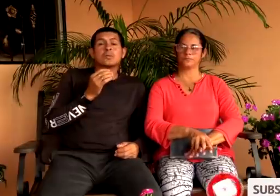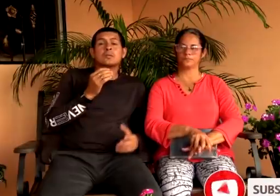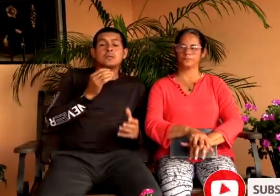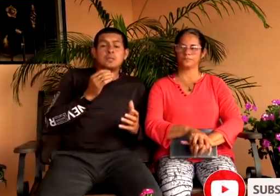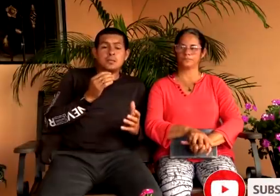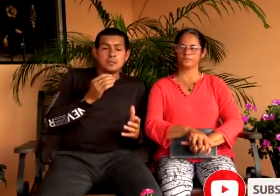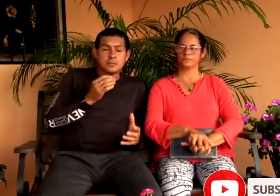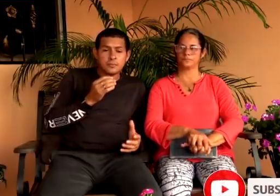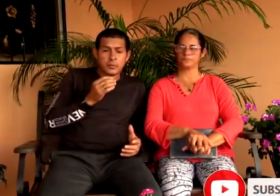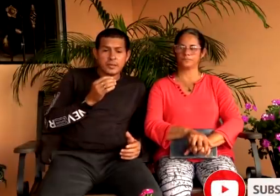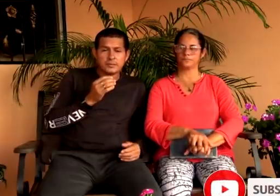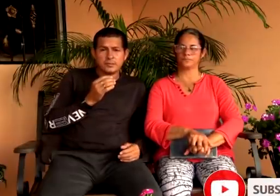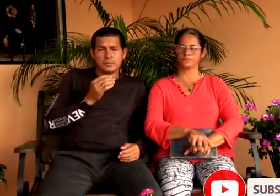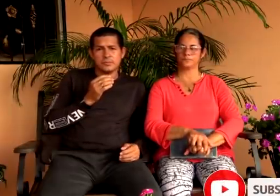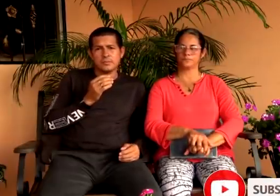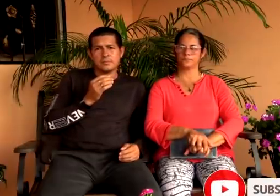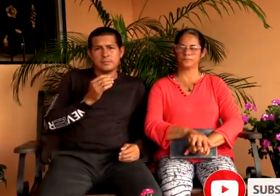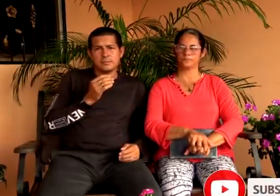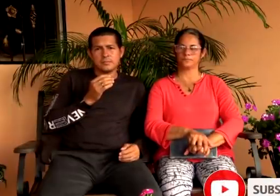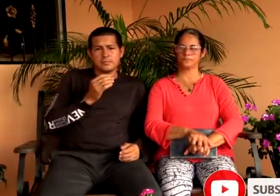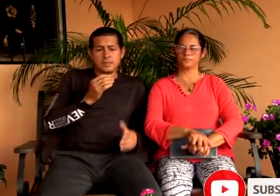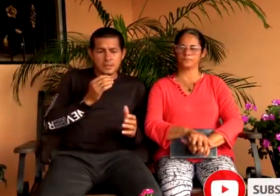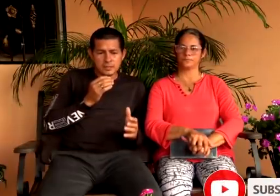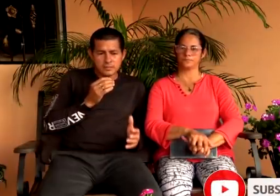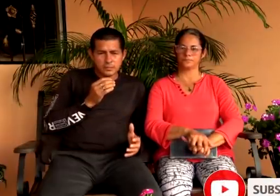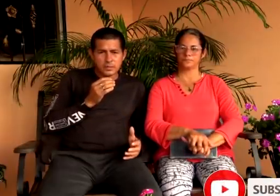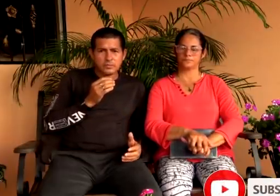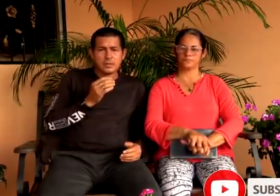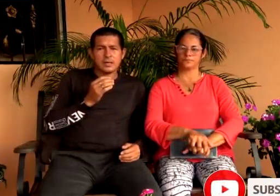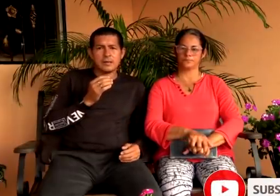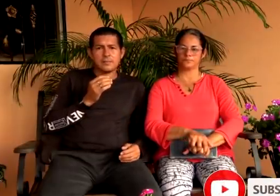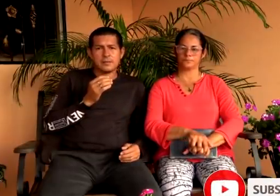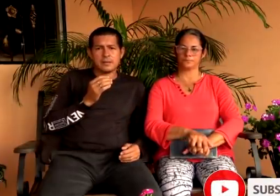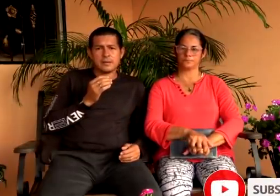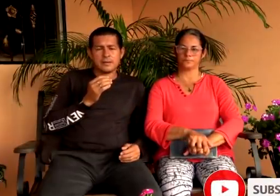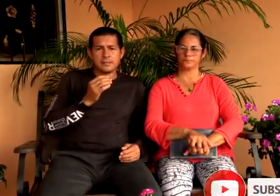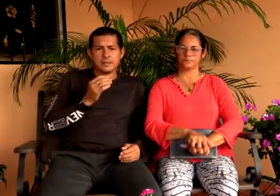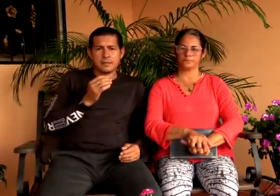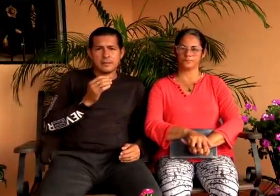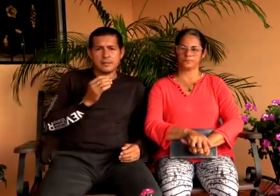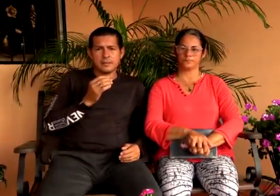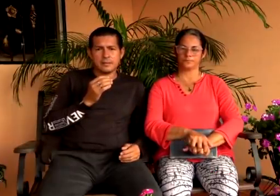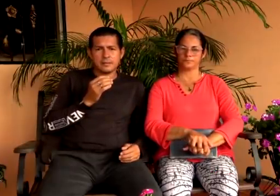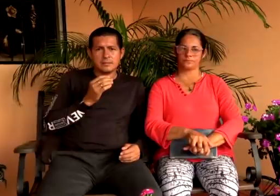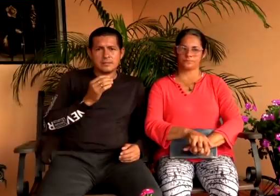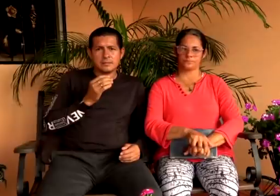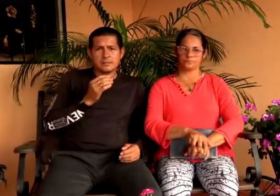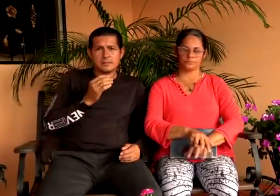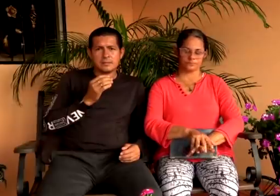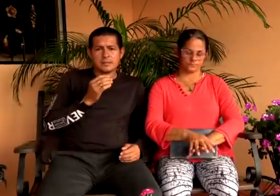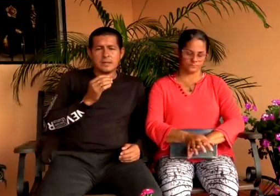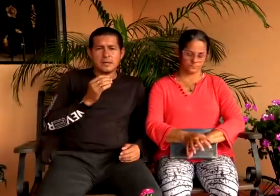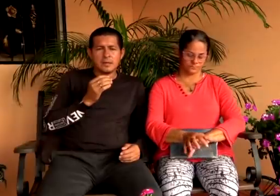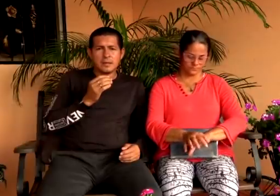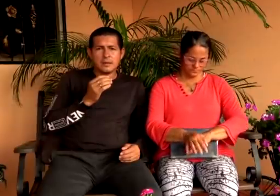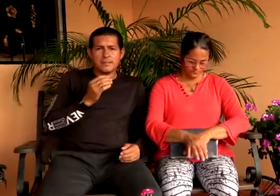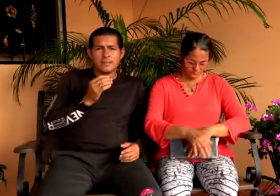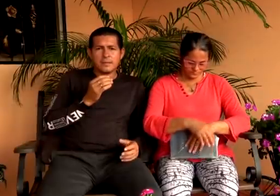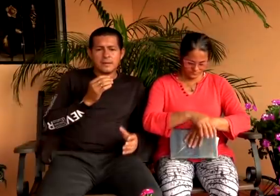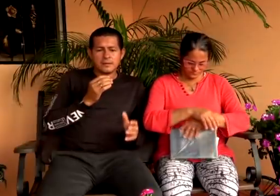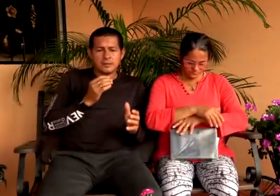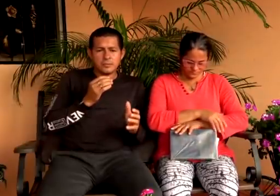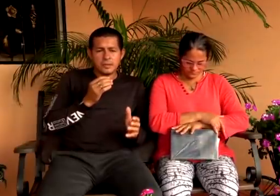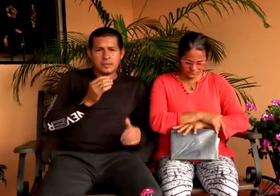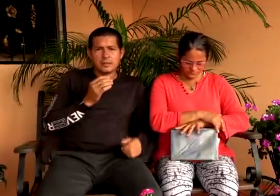esos corazones dispuesto dispuesto a dejarla germinar que ella